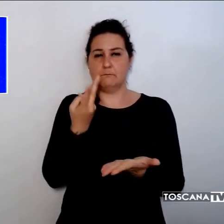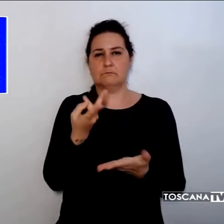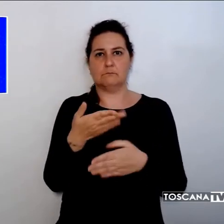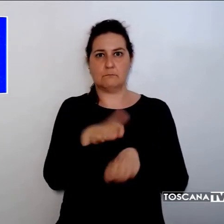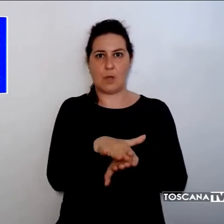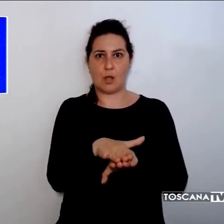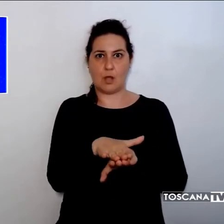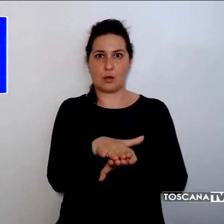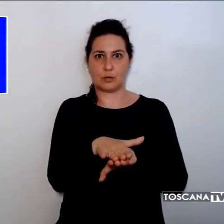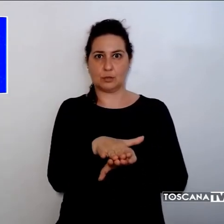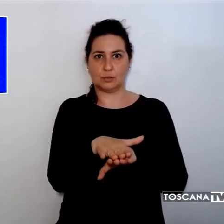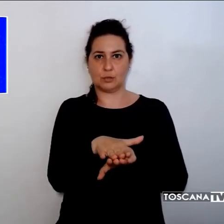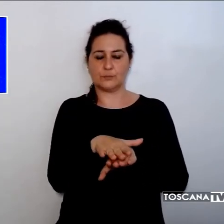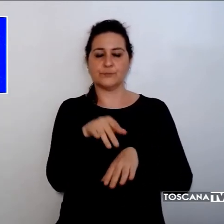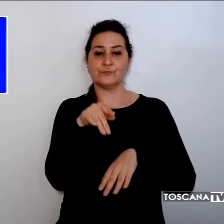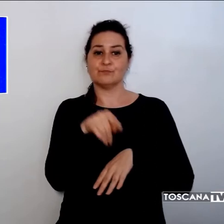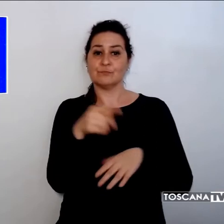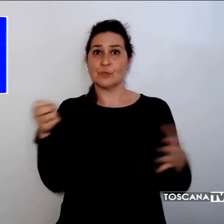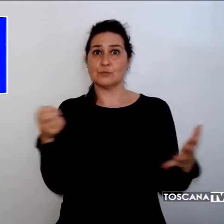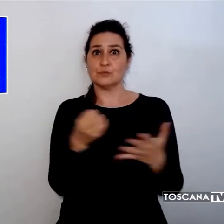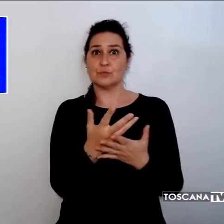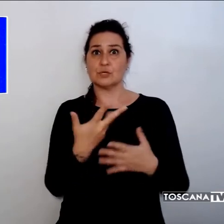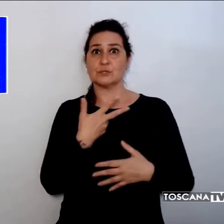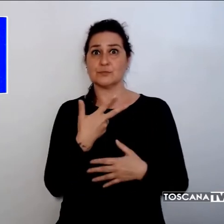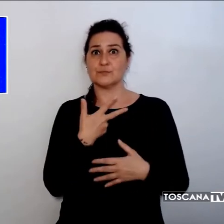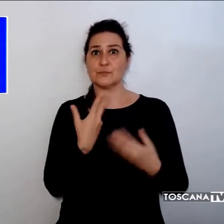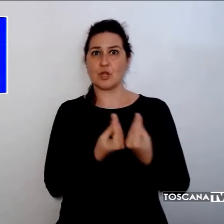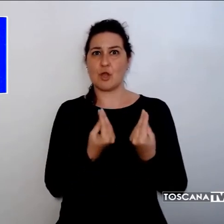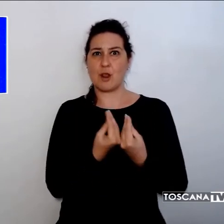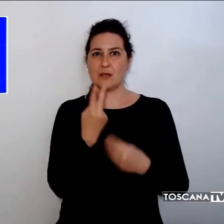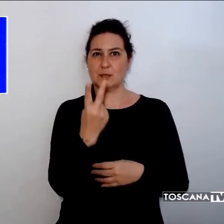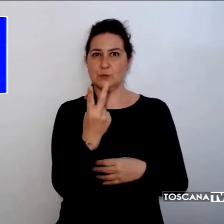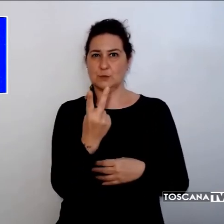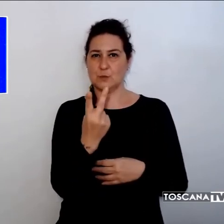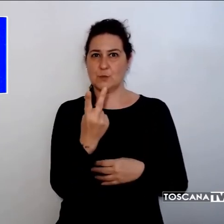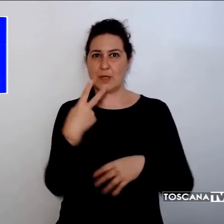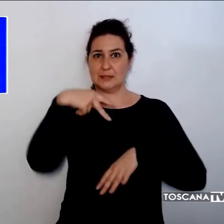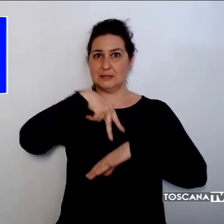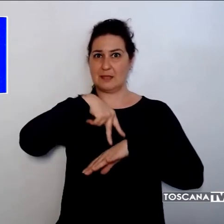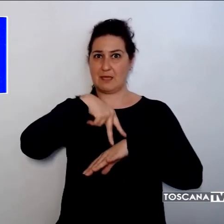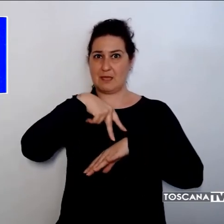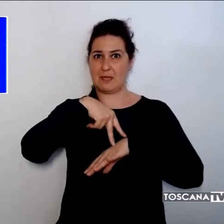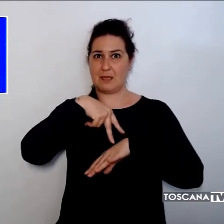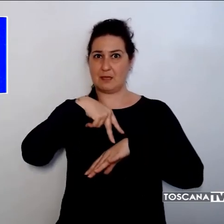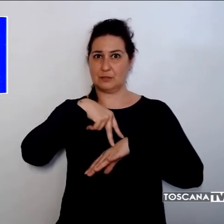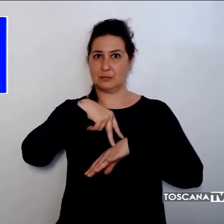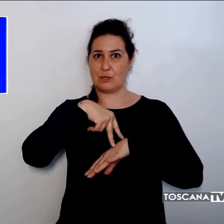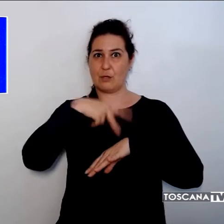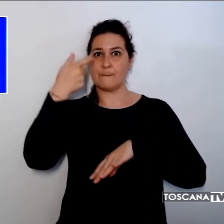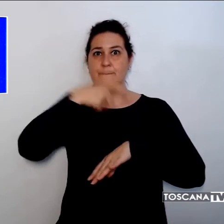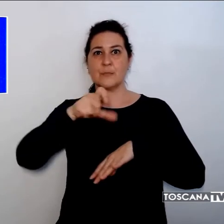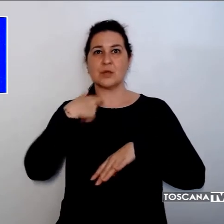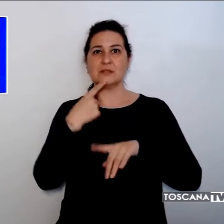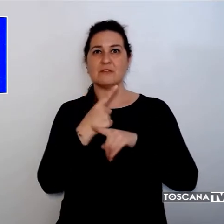tragedia, ci sarebbero stati anche due colleghi dell'uomo sul tetto, impegnati a sostituire la vecchia